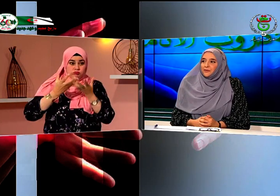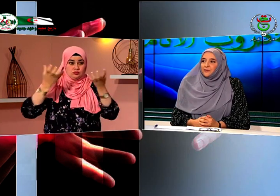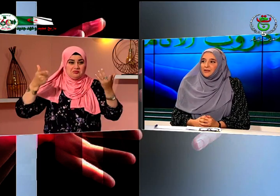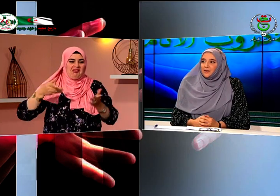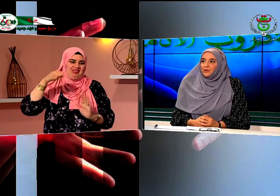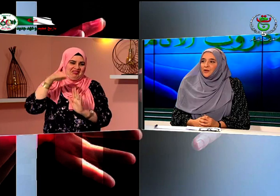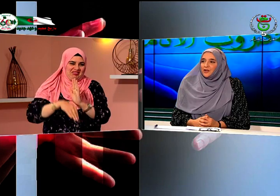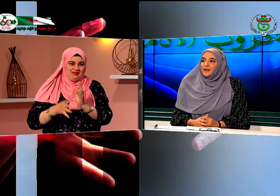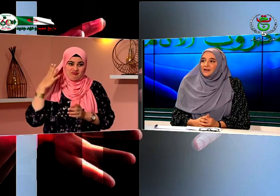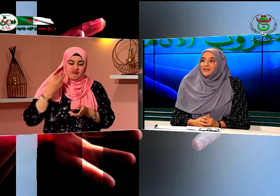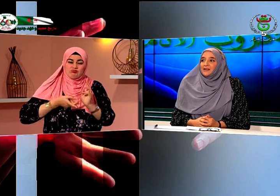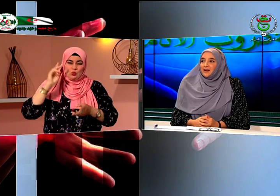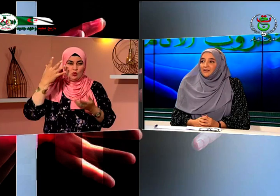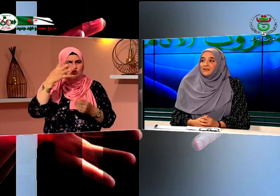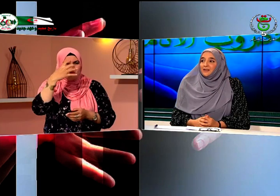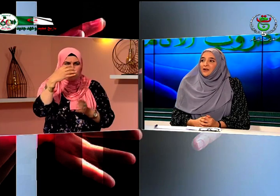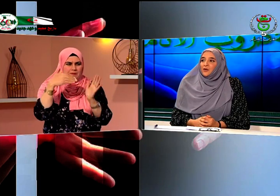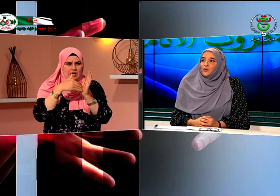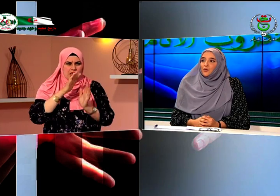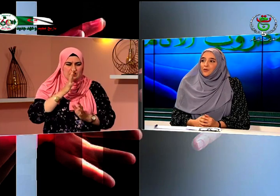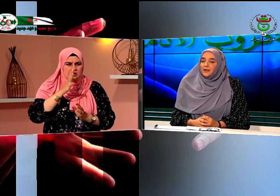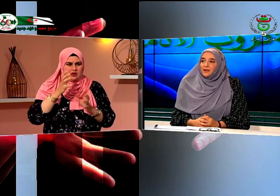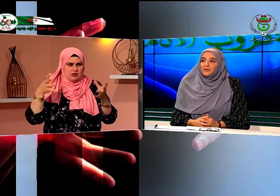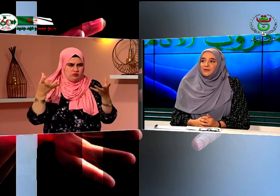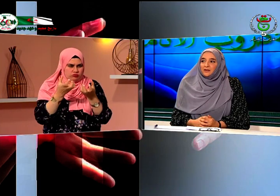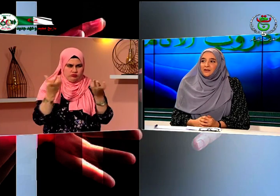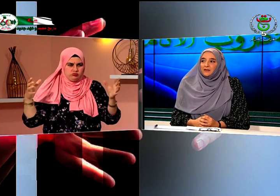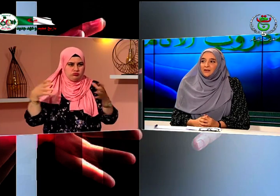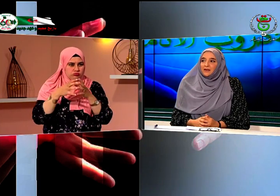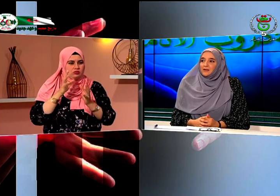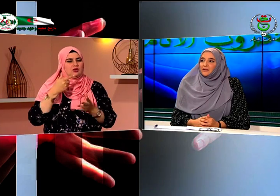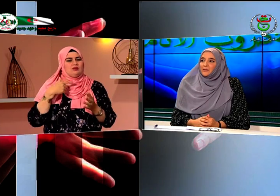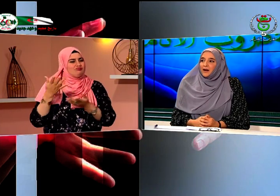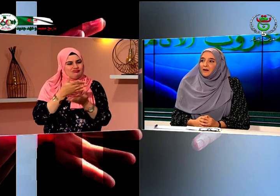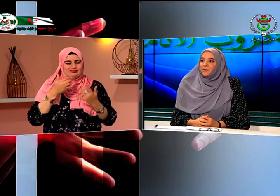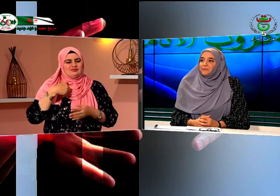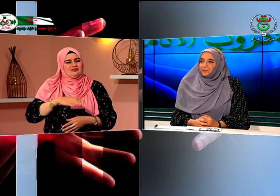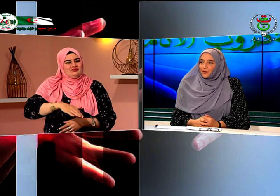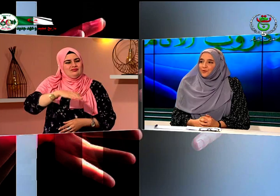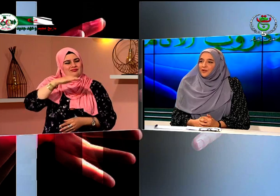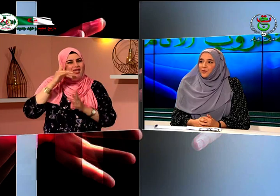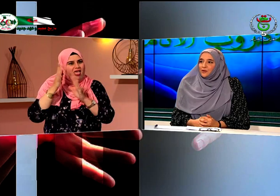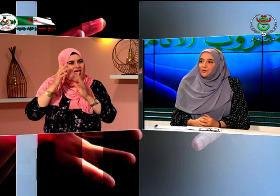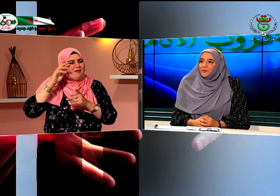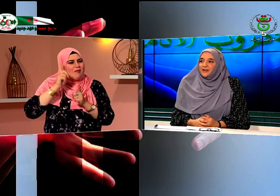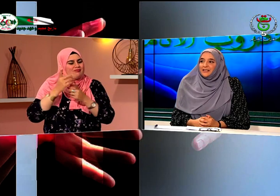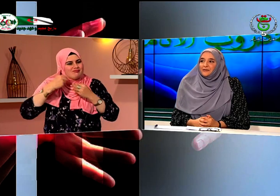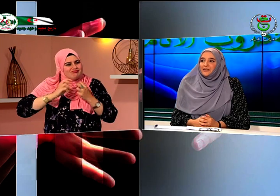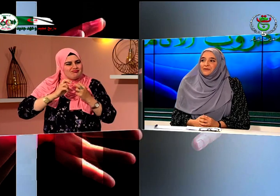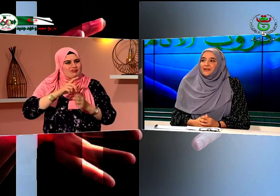المدرسة المدمجة التي ساعدتني وتعلمت الكثير معها وكنا نتواصلوا كبرنا كيف كيف